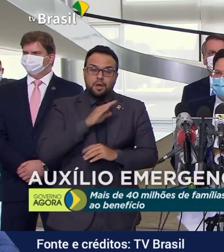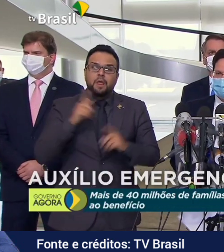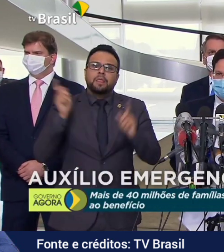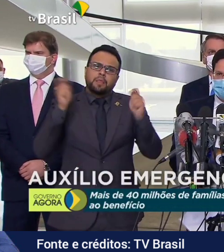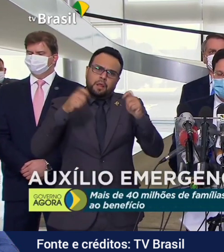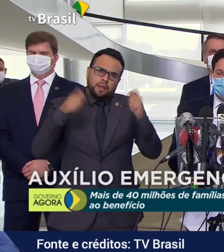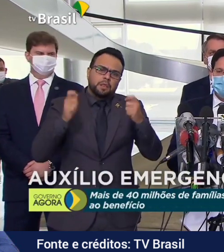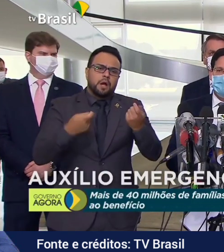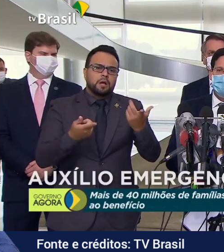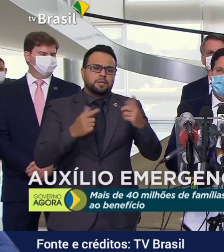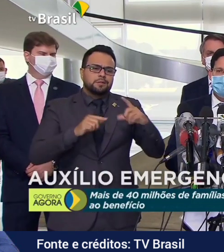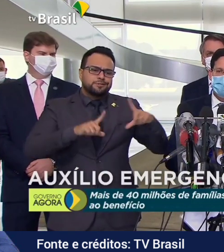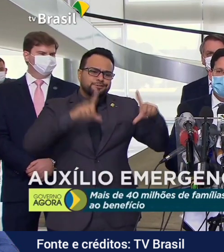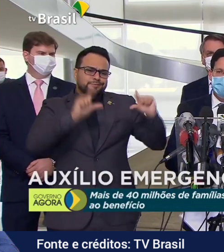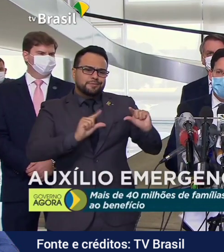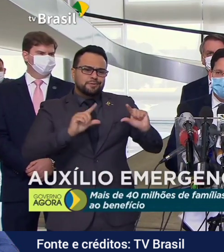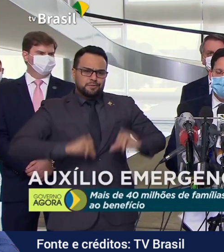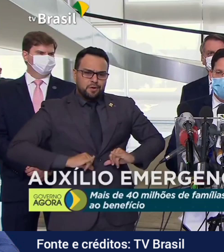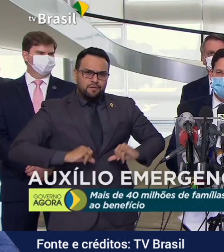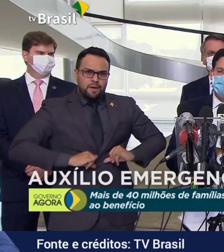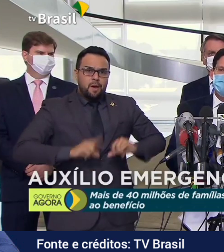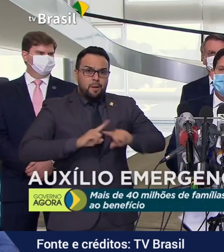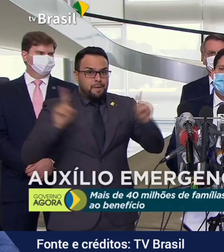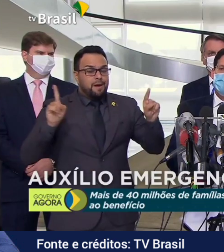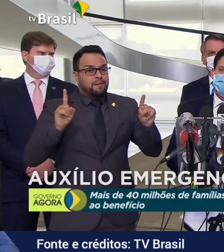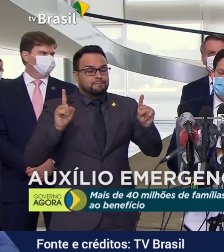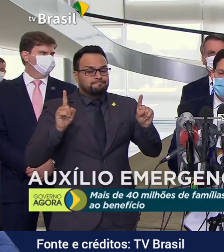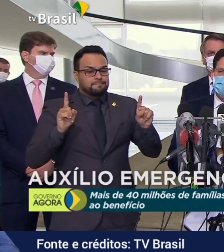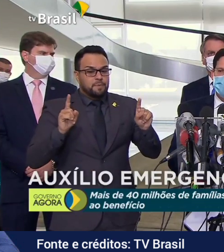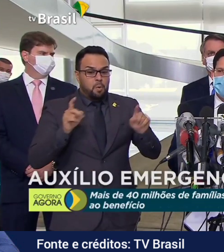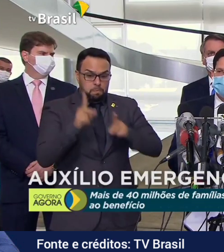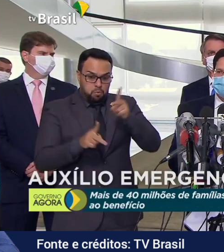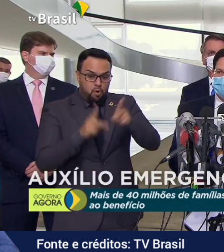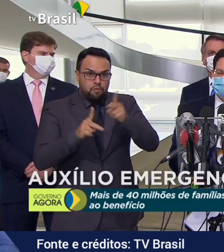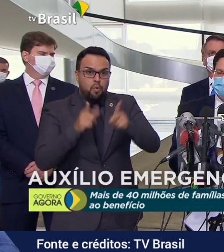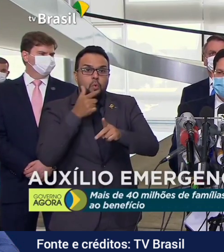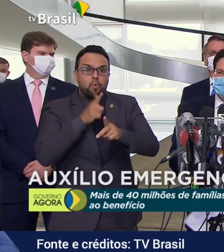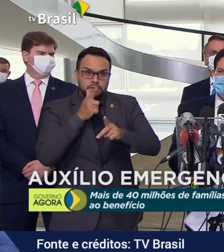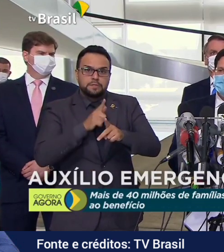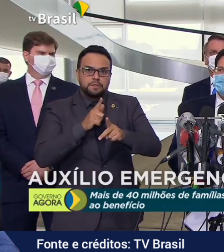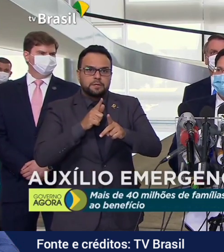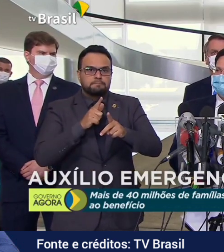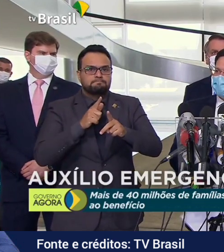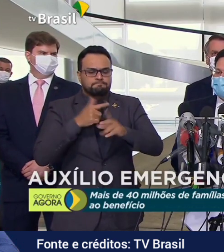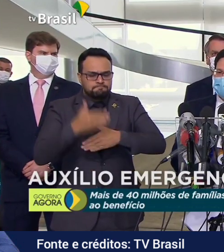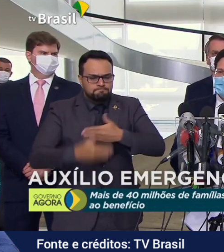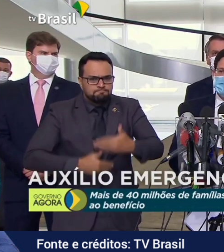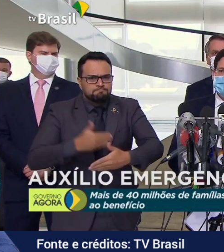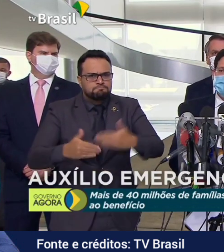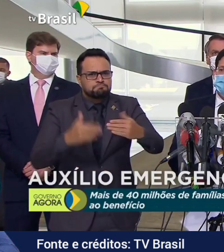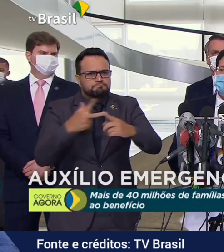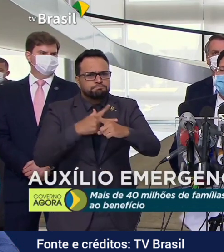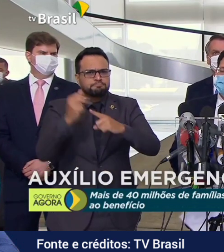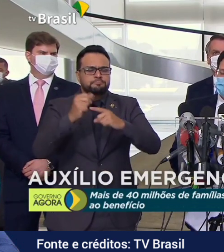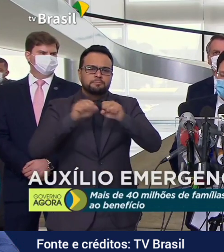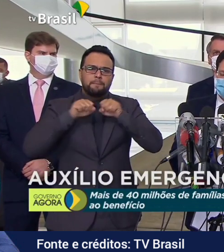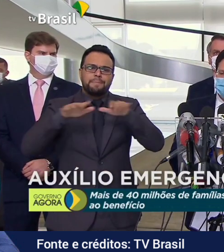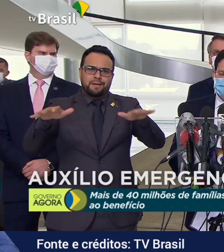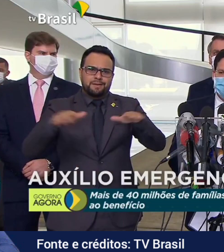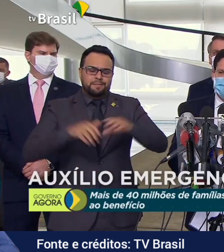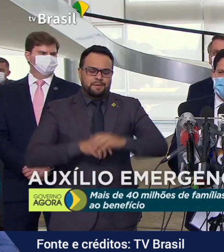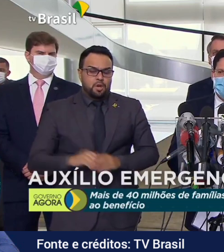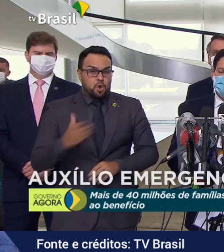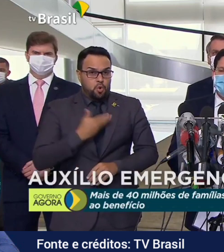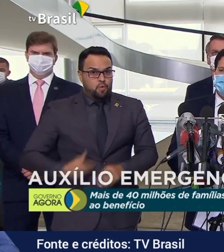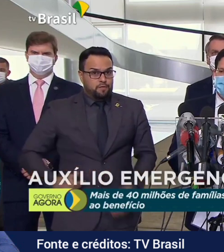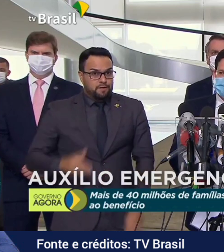minimizar o sofrimento e fazer com que o nosso povo consiga superar essa pandemia, de forma que o